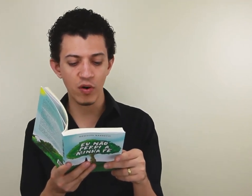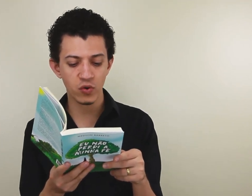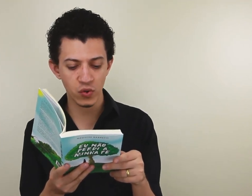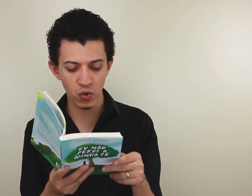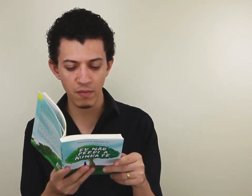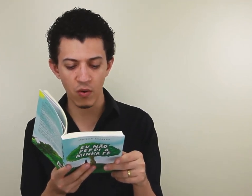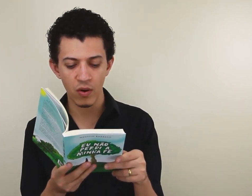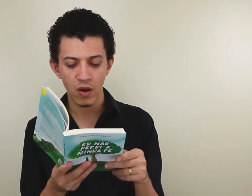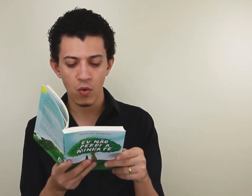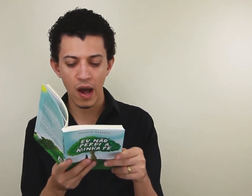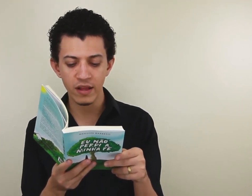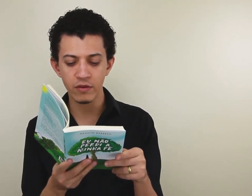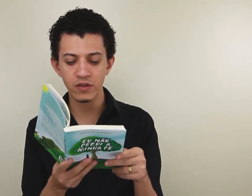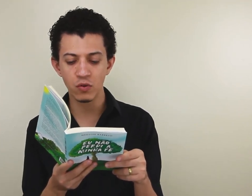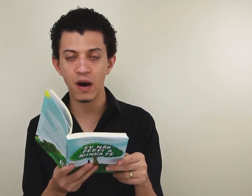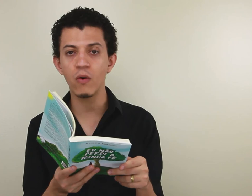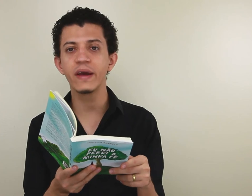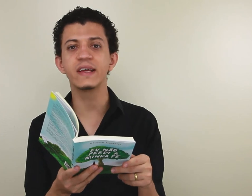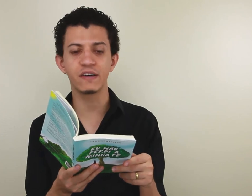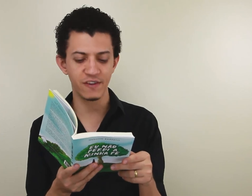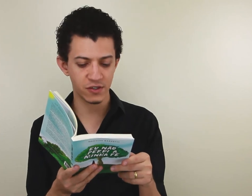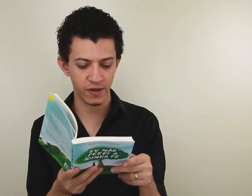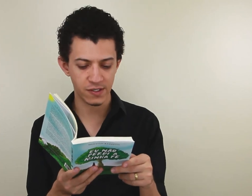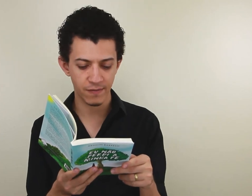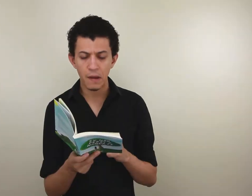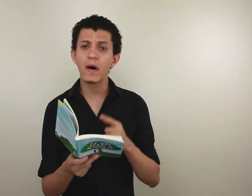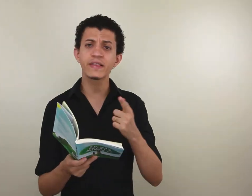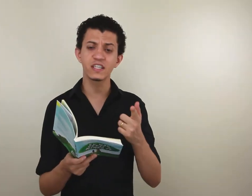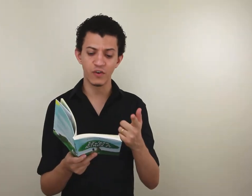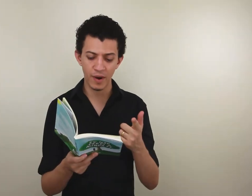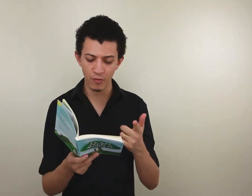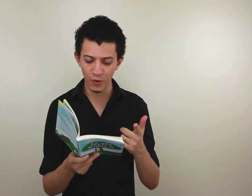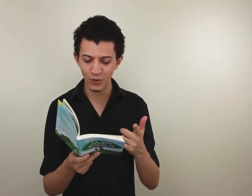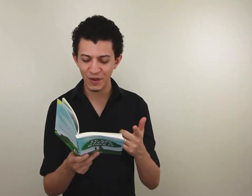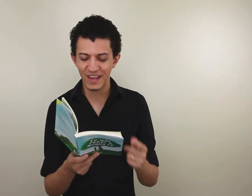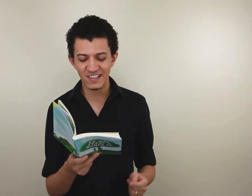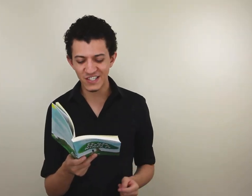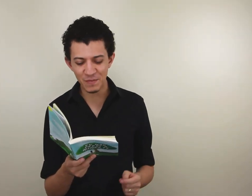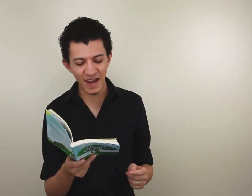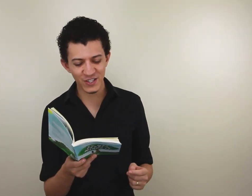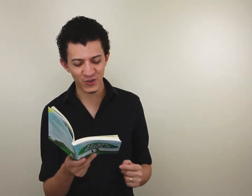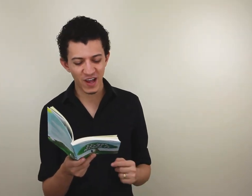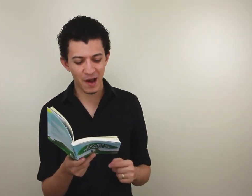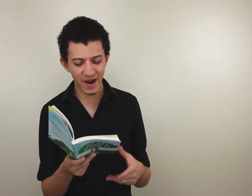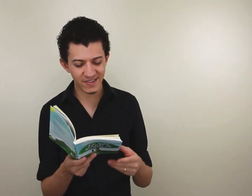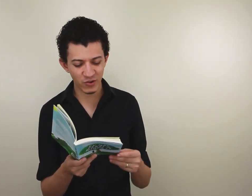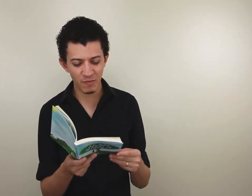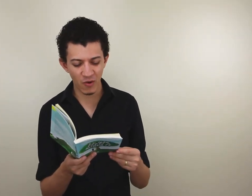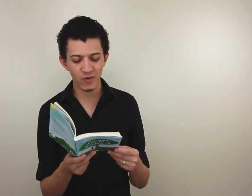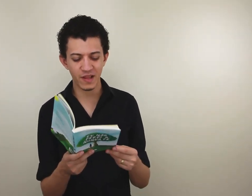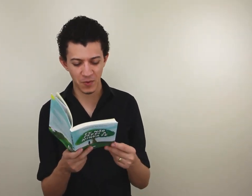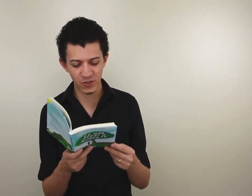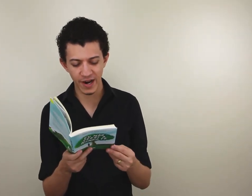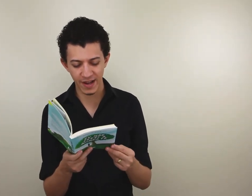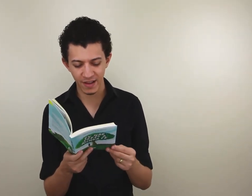sua mão, guardando-lhes do mal e das aflições. Bora transformar o mundo? Disse Madison, abraçando o irmão depois de orarem.